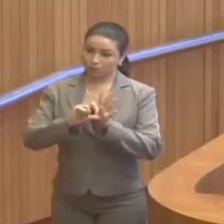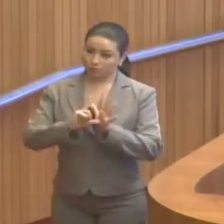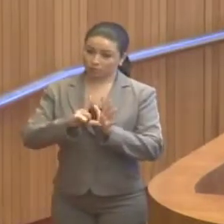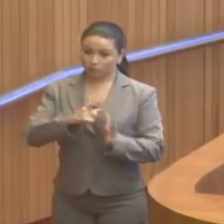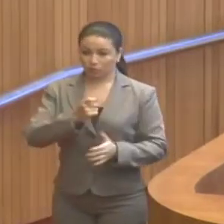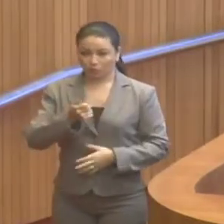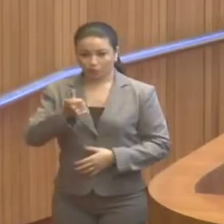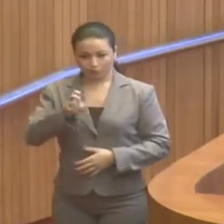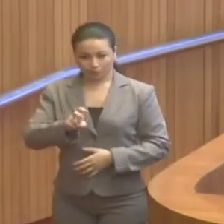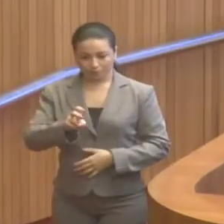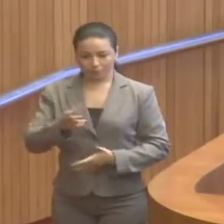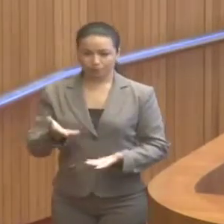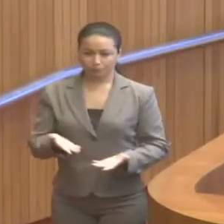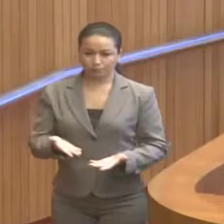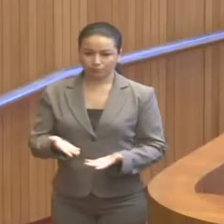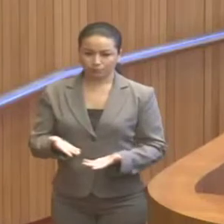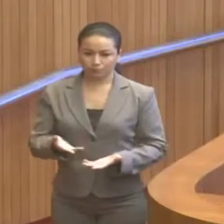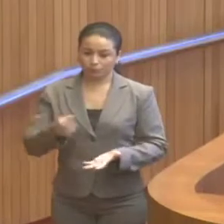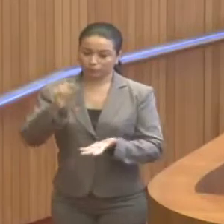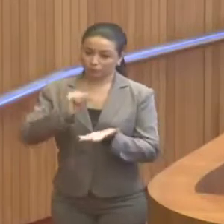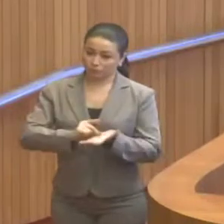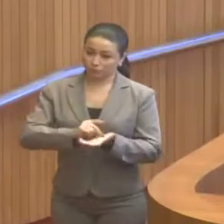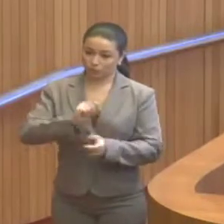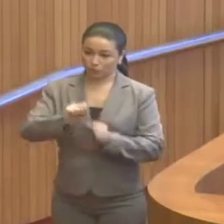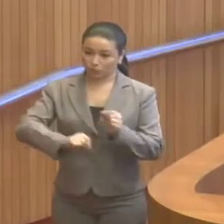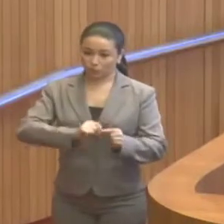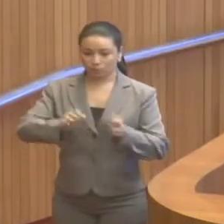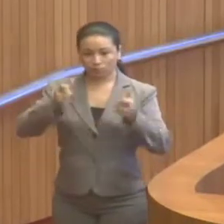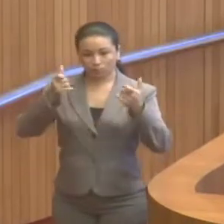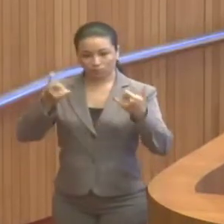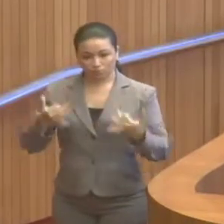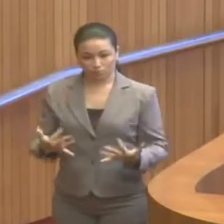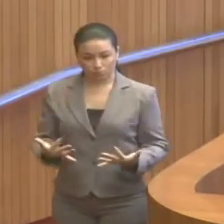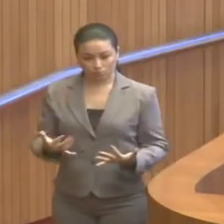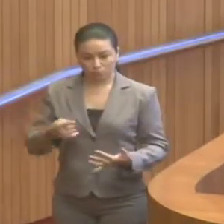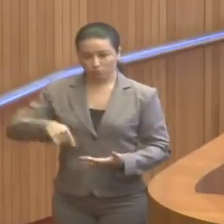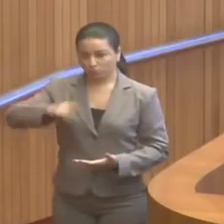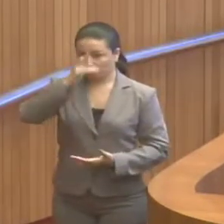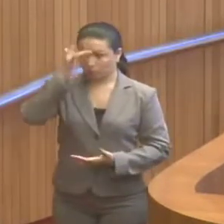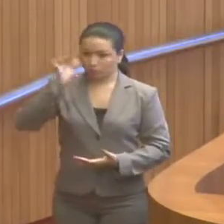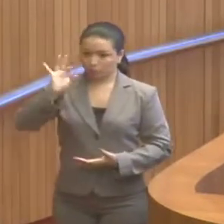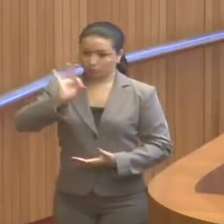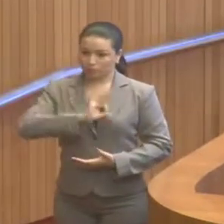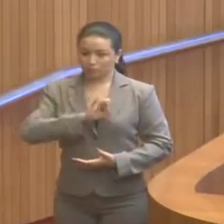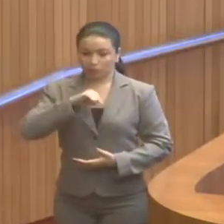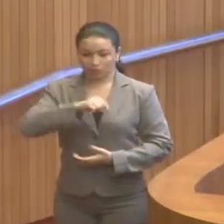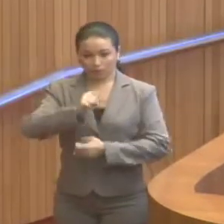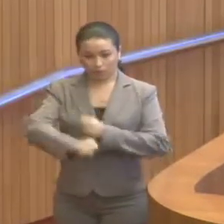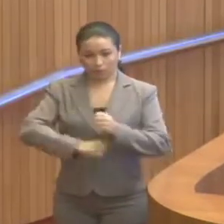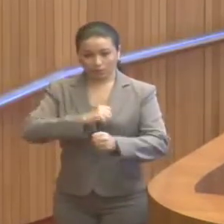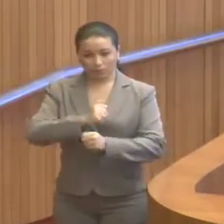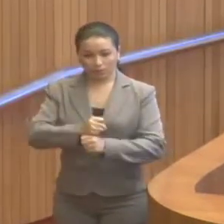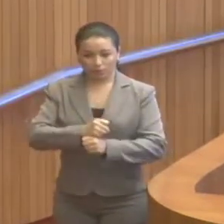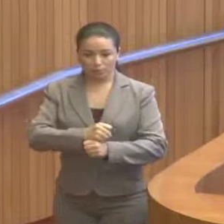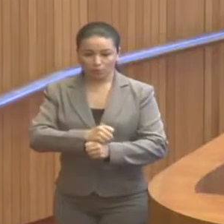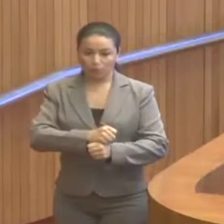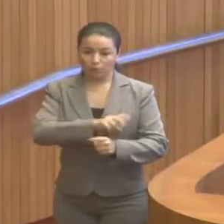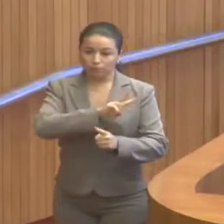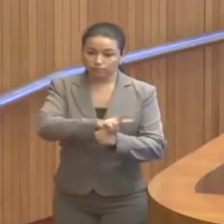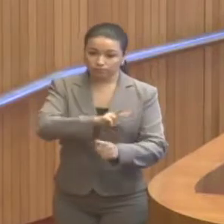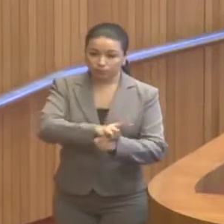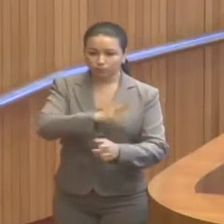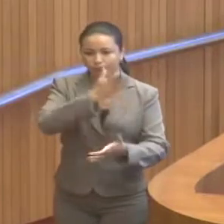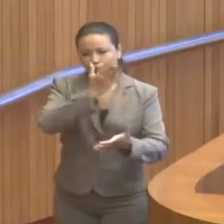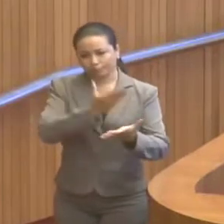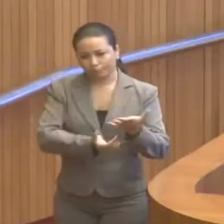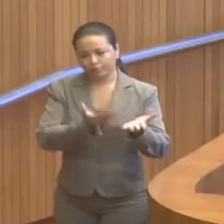de 2015. Na realidade, o que está se colocando para os militares desse ano é uma recuperação de parte das